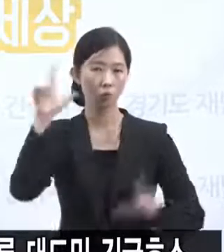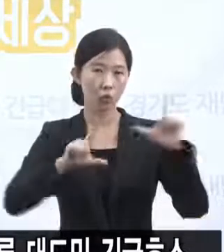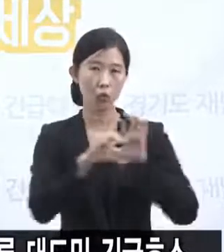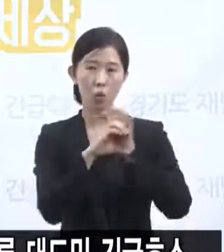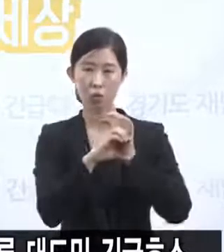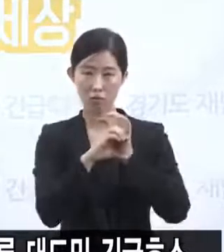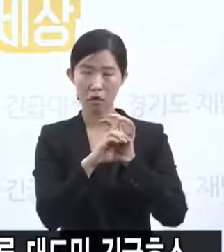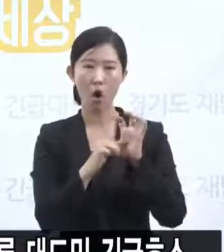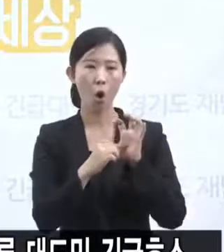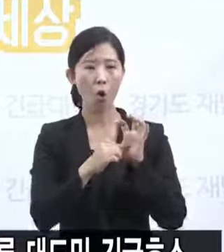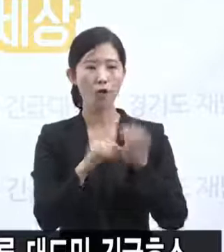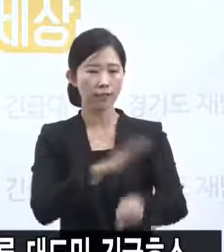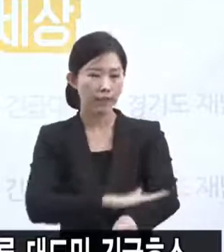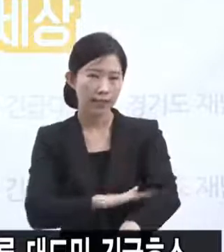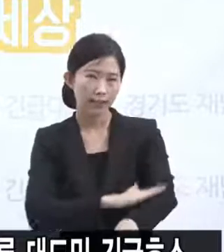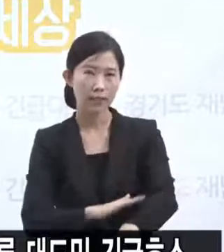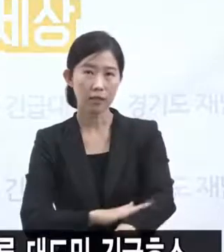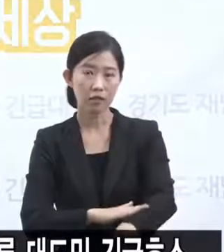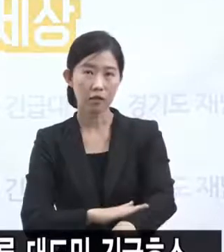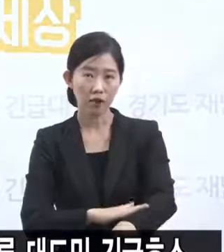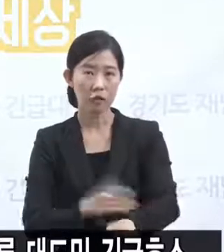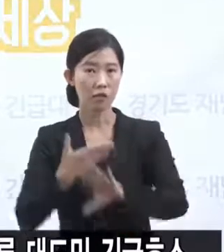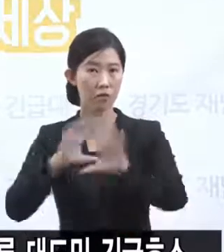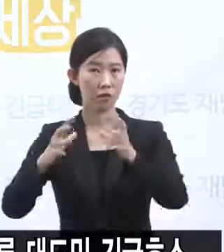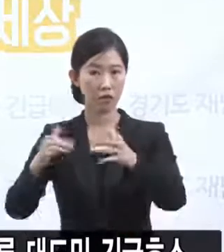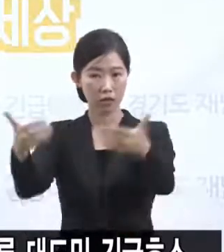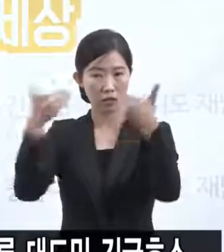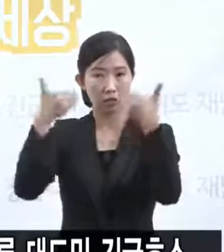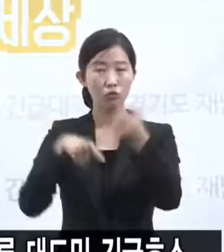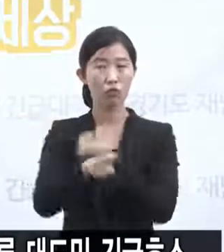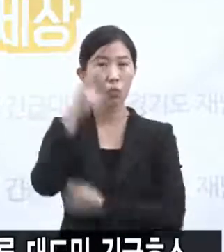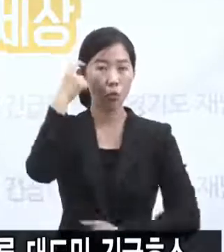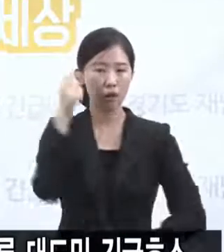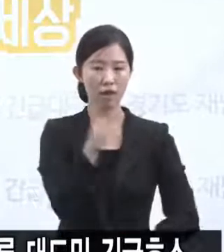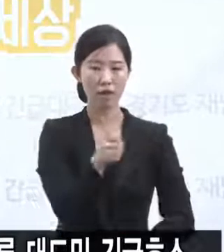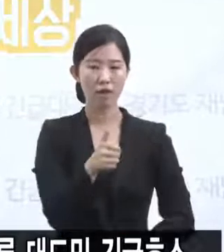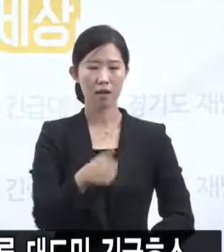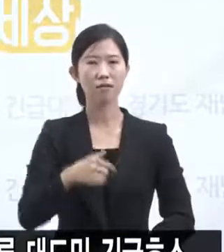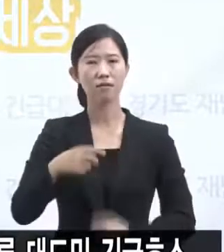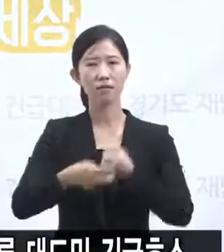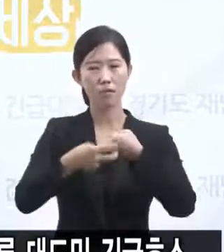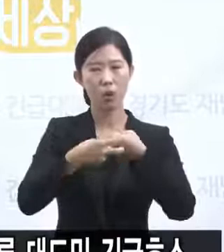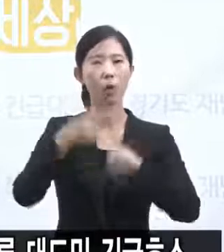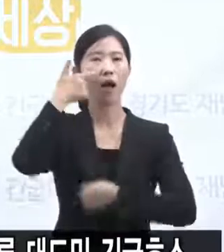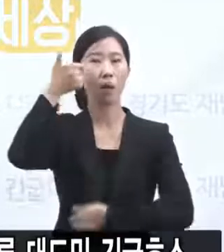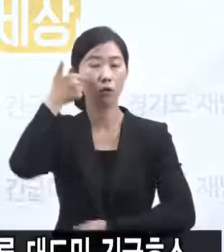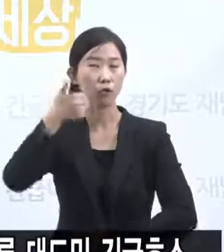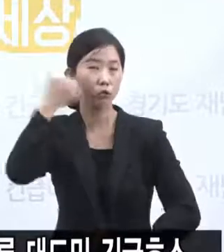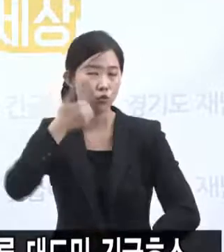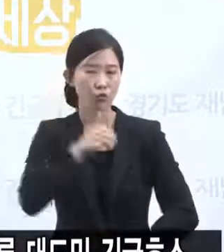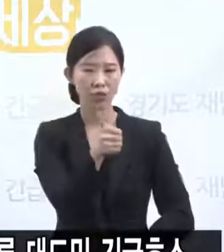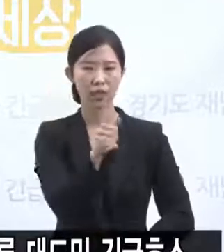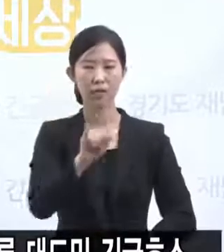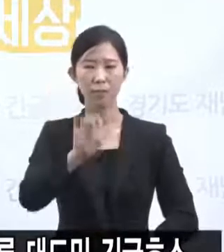이유는 히포크라테스 정신을 현장에서 발휘해 주시는 여러 의료진 여러분의 덕분입니다.